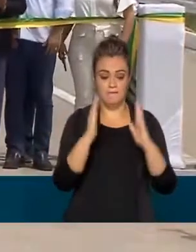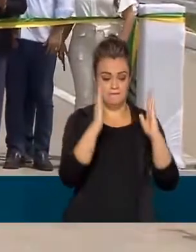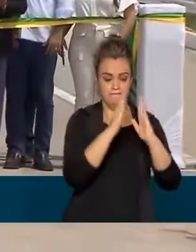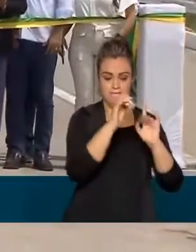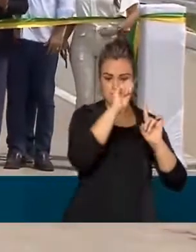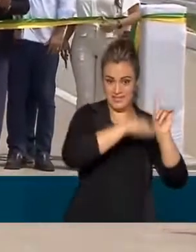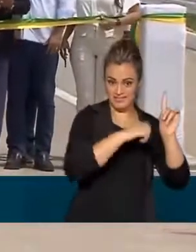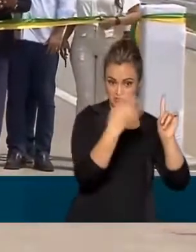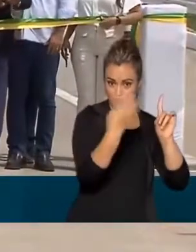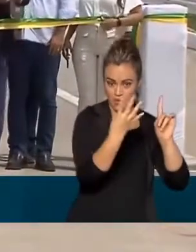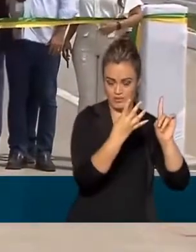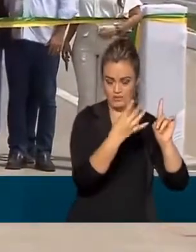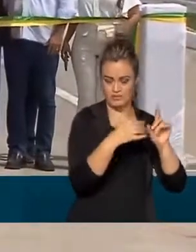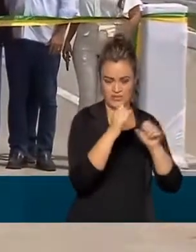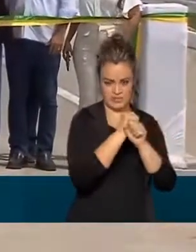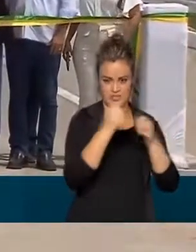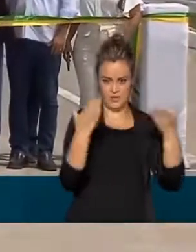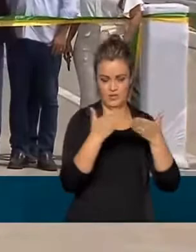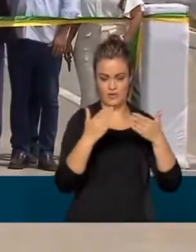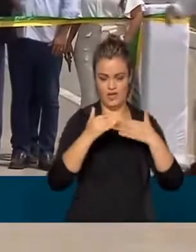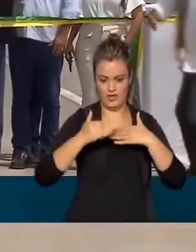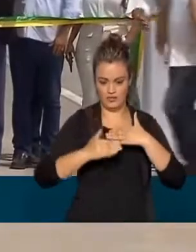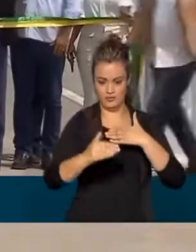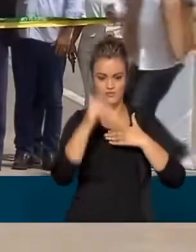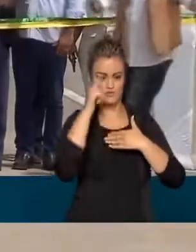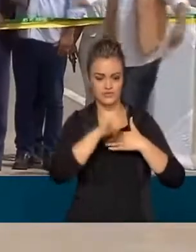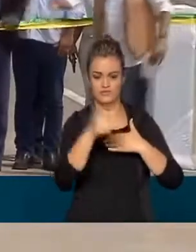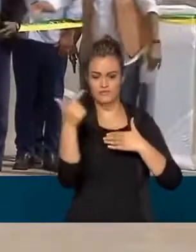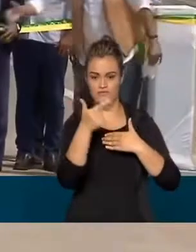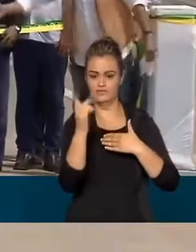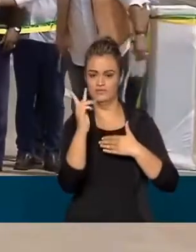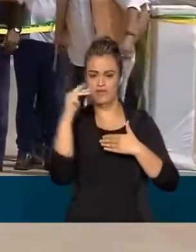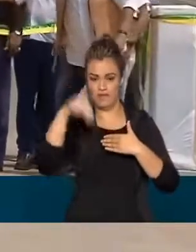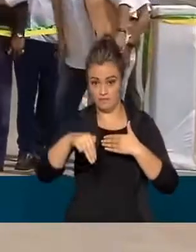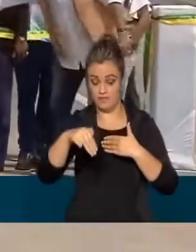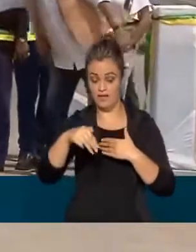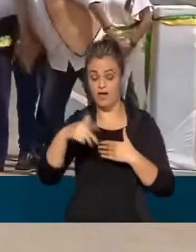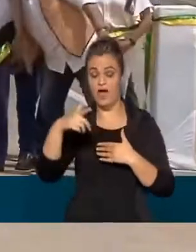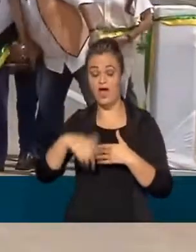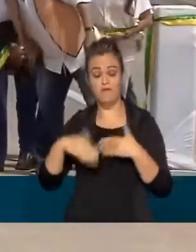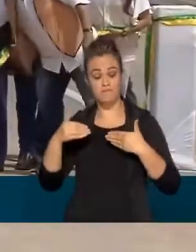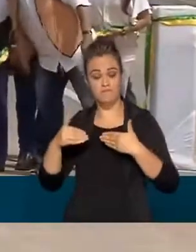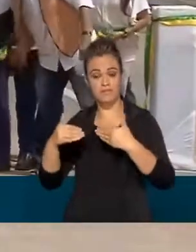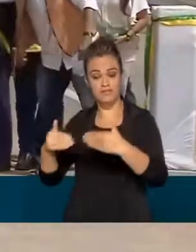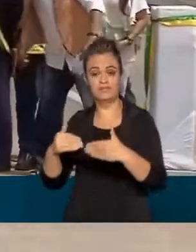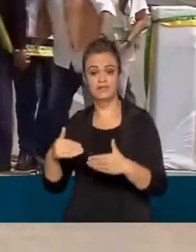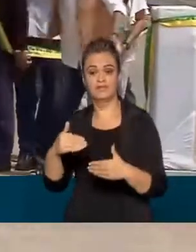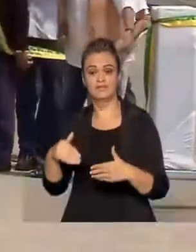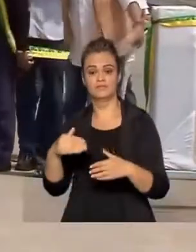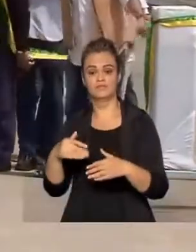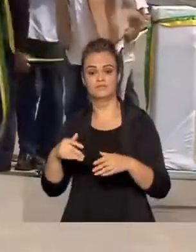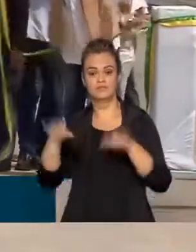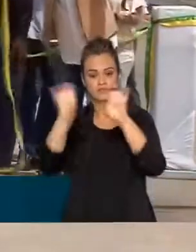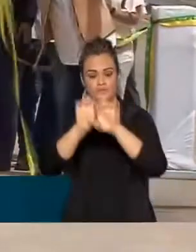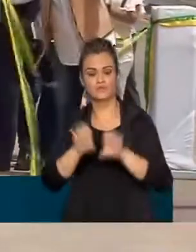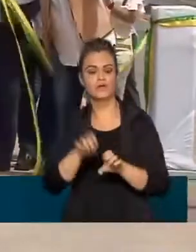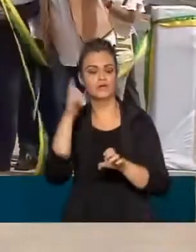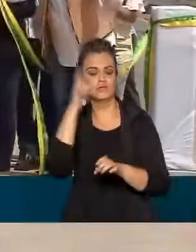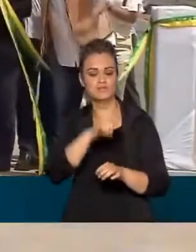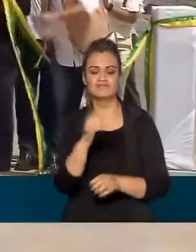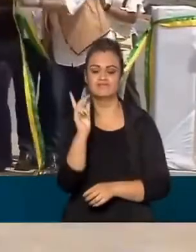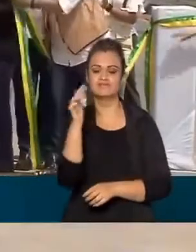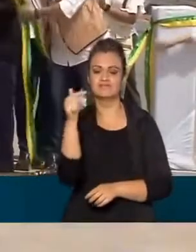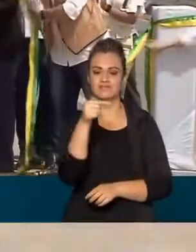meses deste ano além desses 22 quilômetros duplicados o Ministério da Infraestrutura e o DENIT entregaram 77